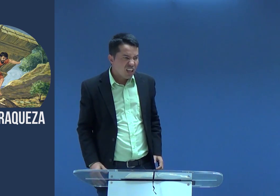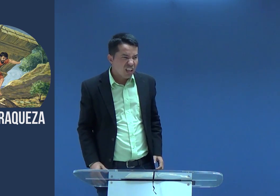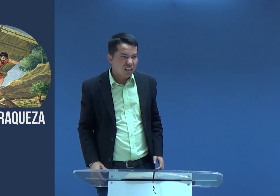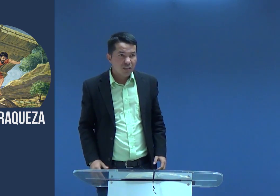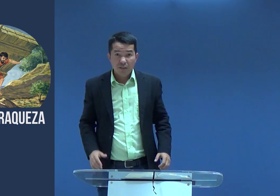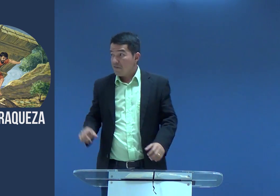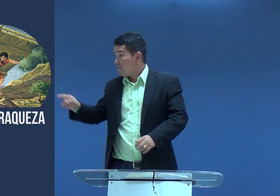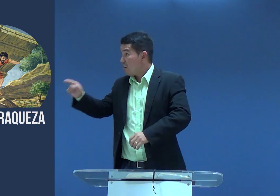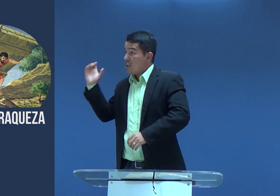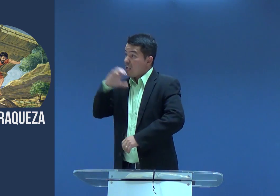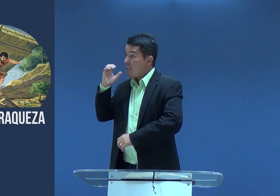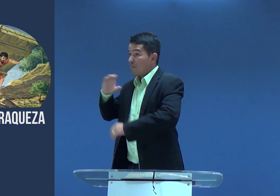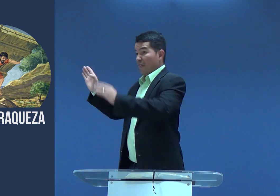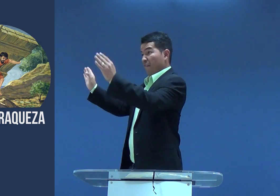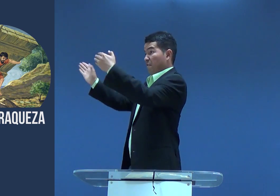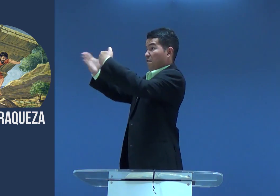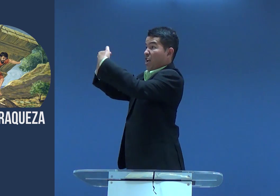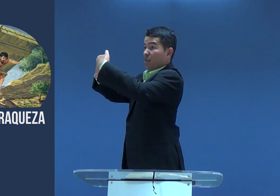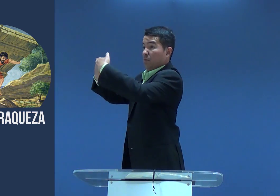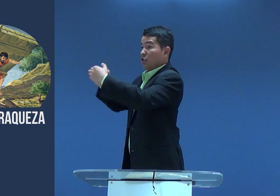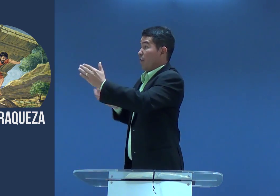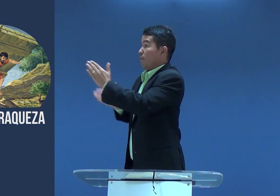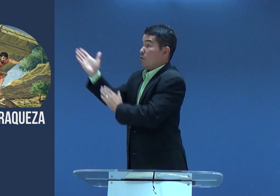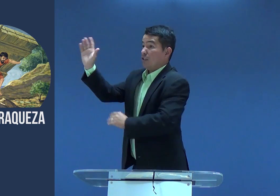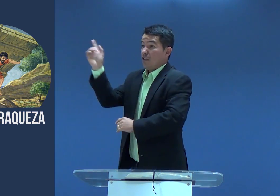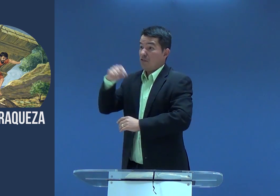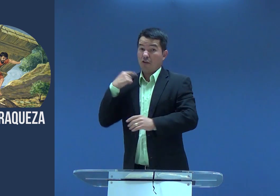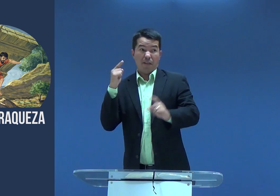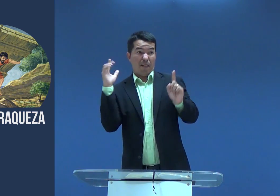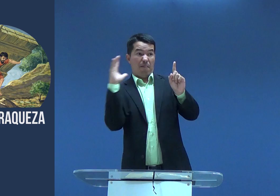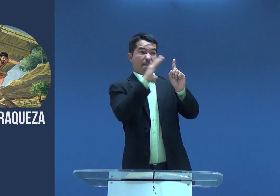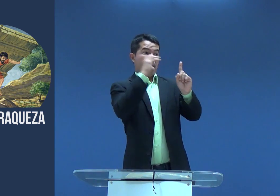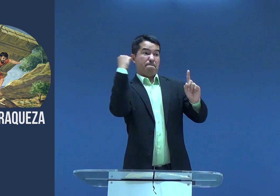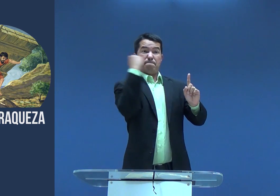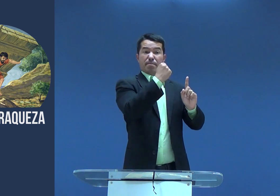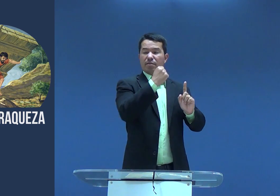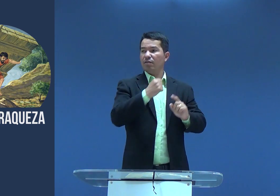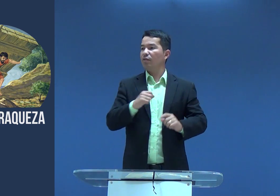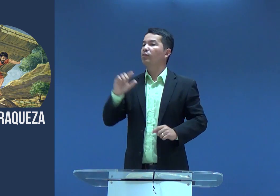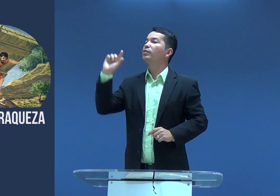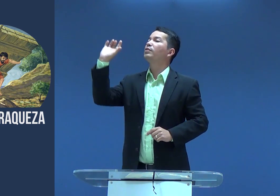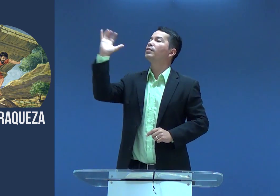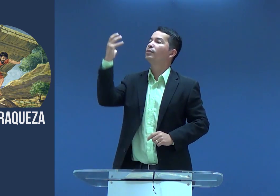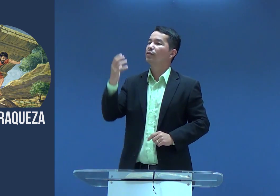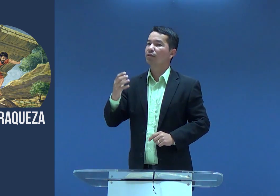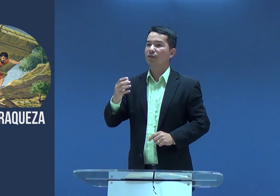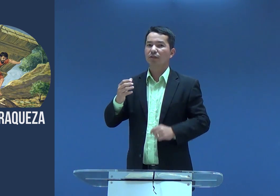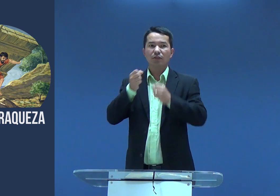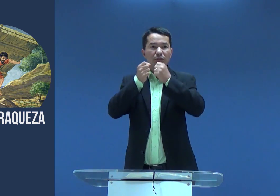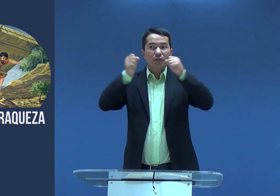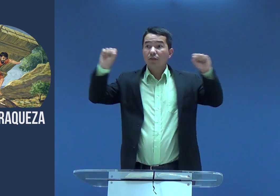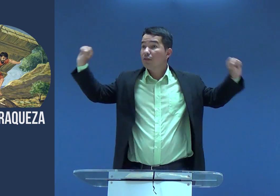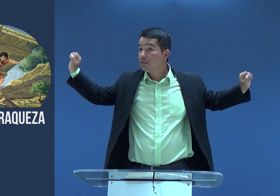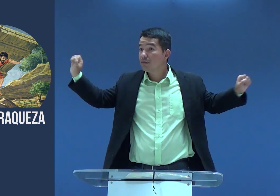se vocês acharam meio estranho. Não, vamos fechar as portas da cidade para que ele não saia da cidade.